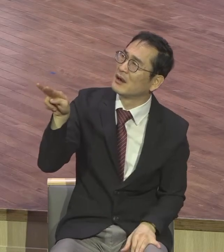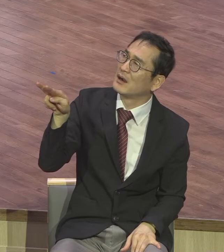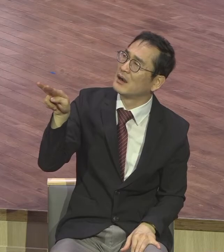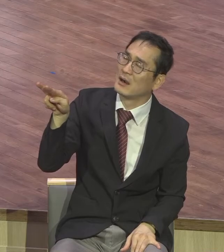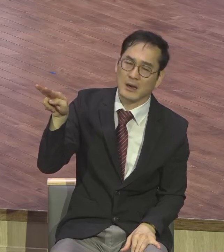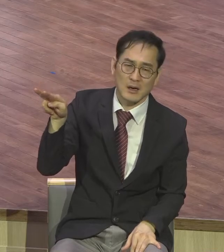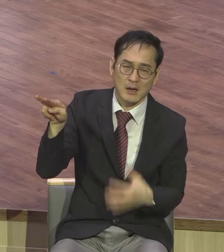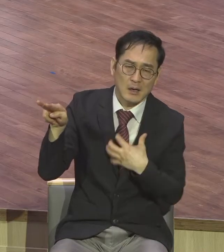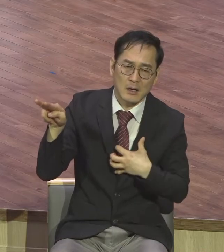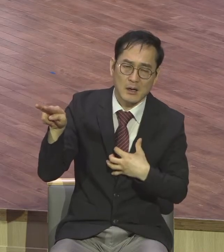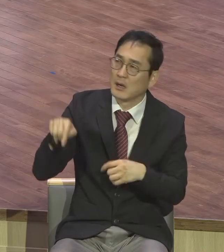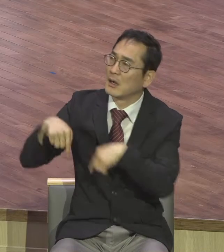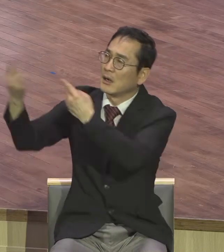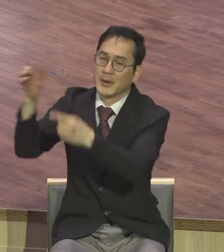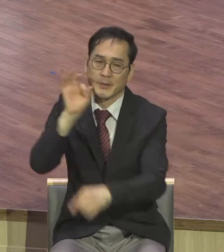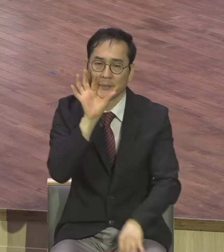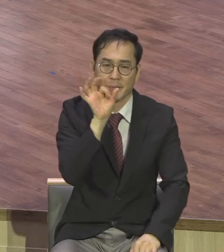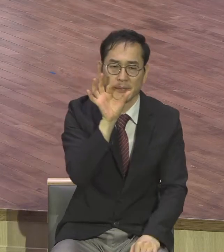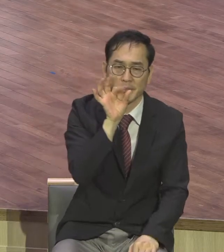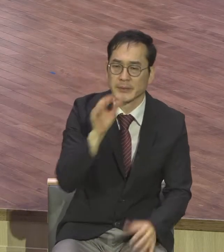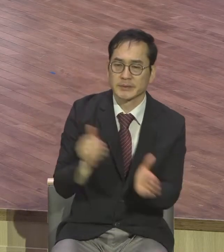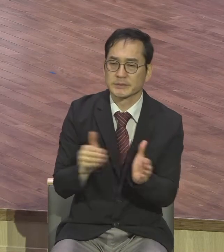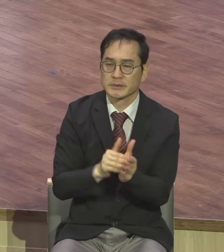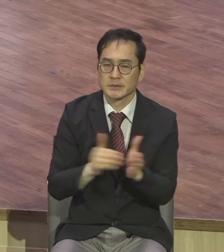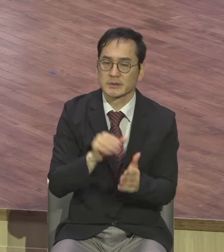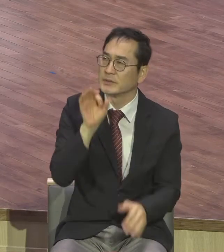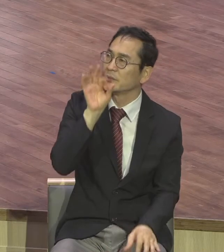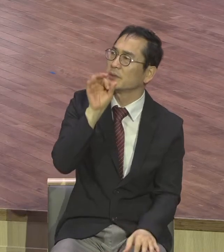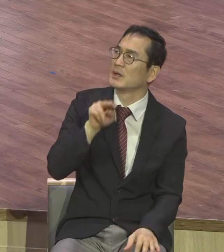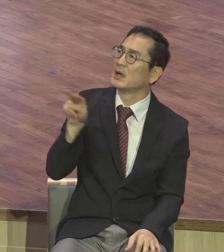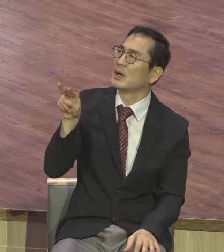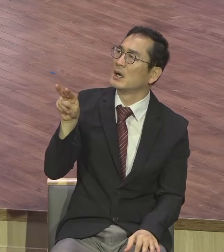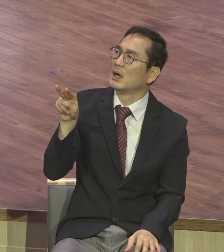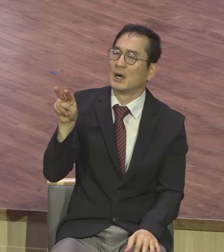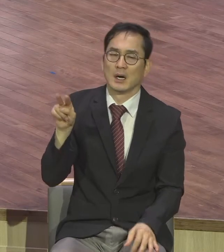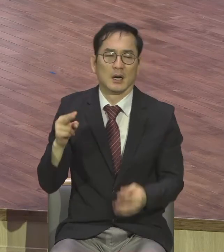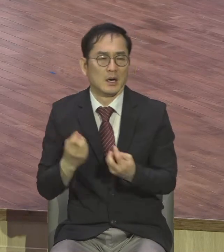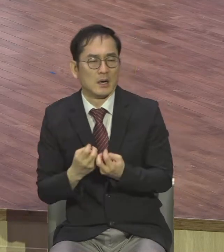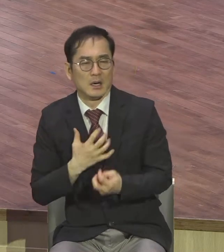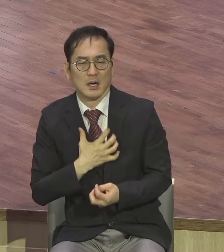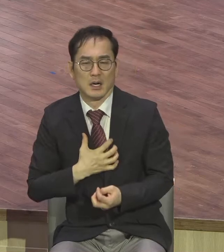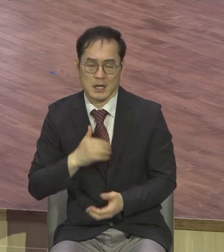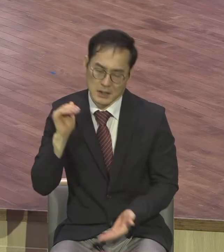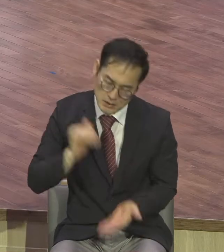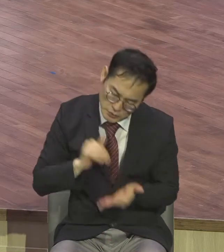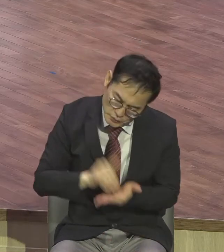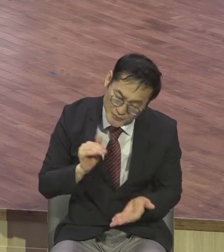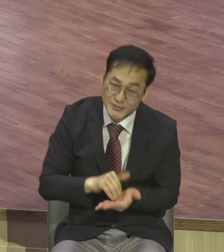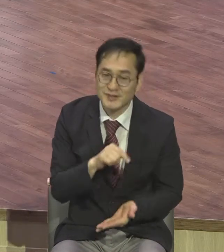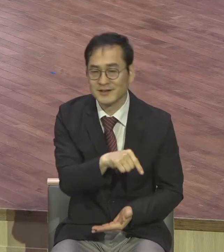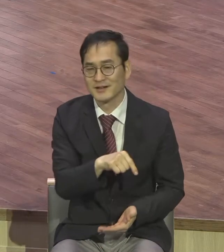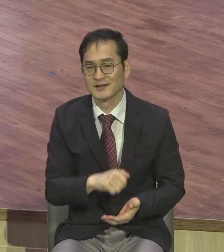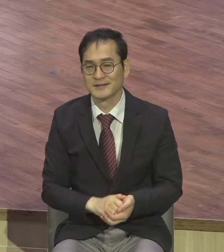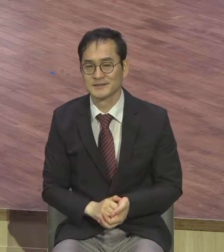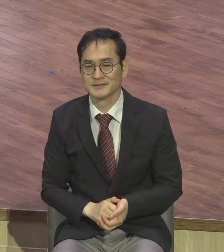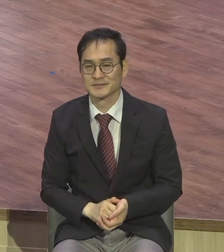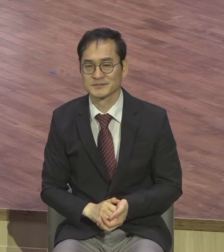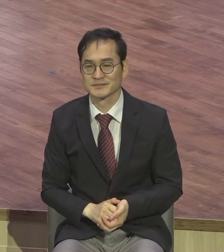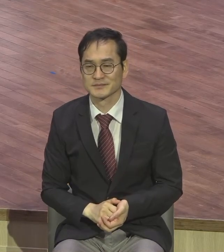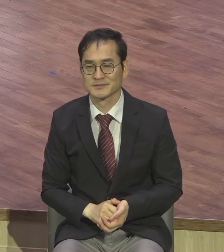복음을 모르면 화를 입게 돼요 복음을 전하지 않으면 세계관도 바르시엔들 처럼 그렇게 됩니다